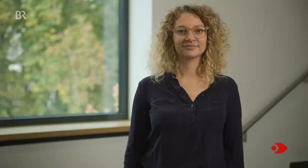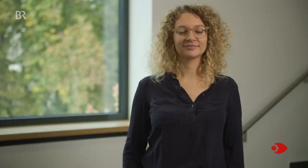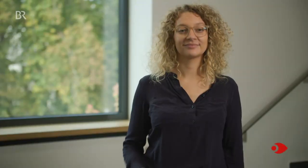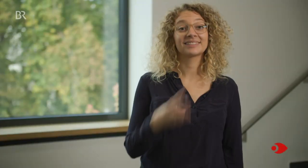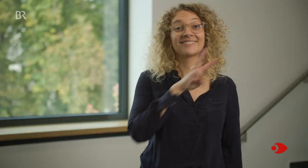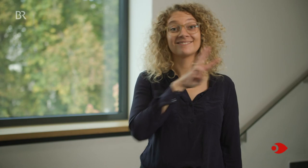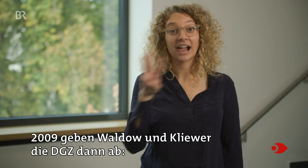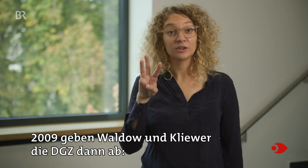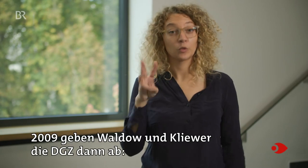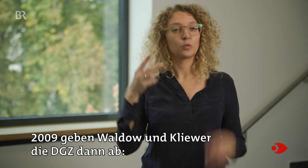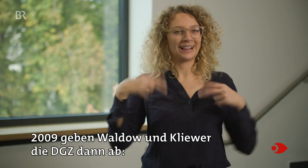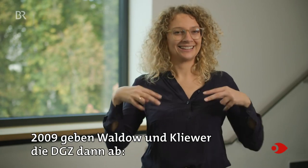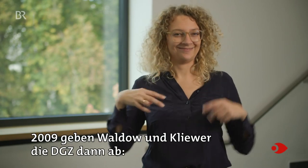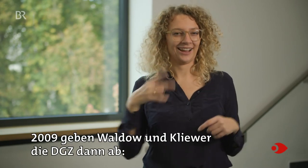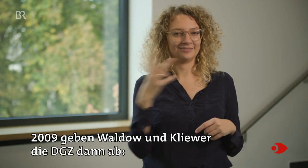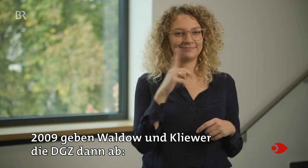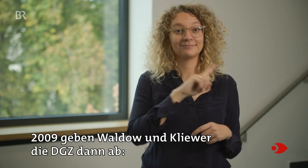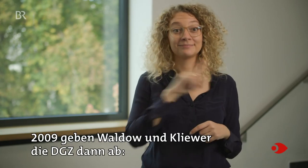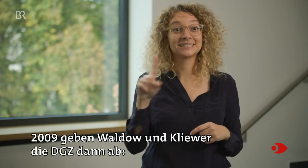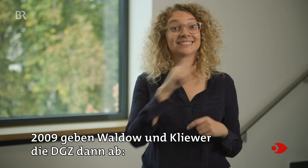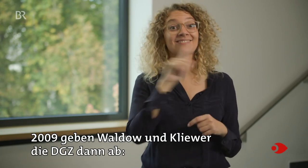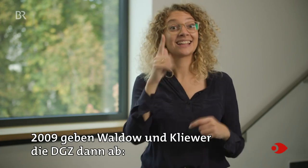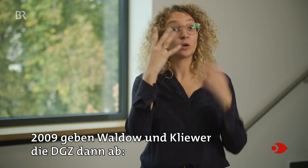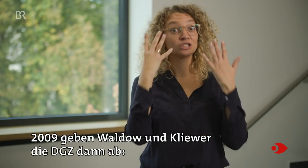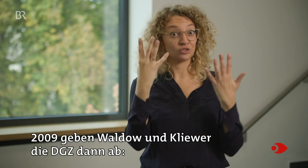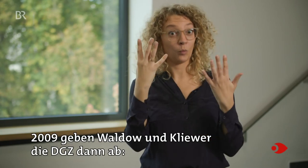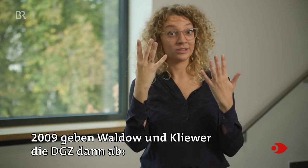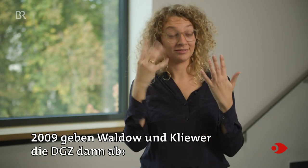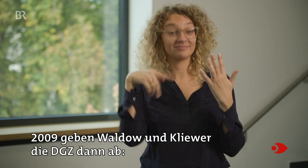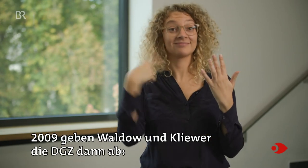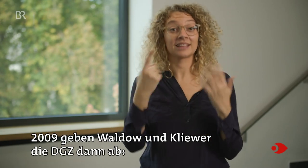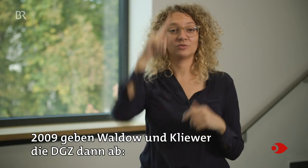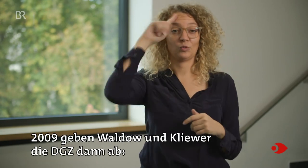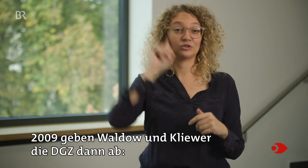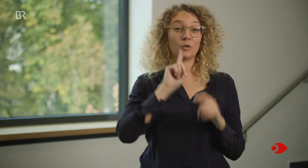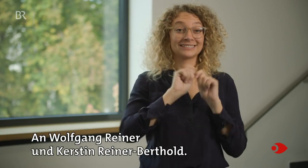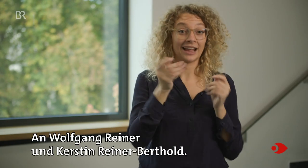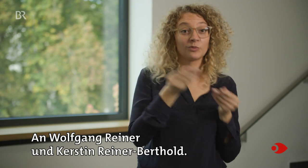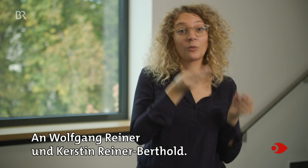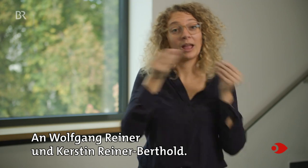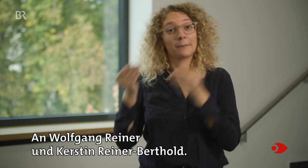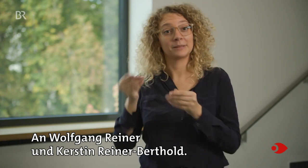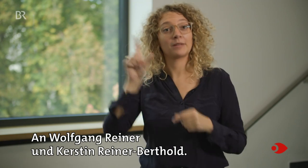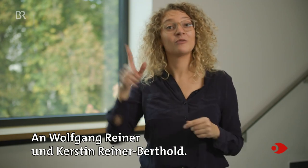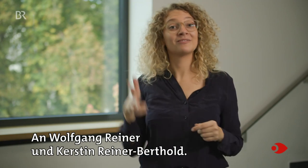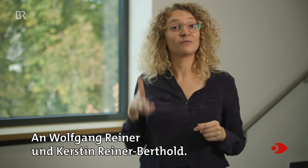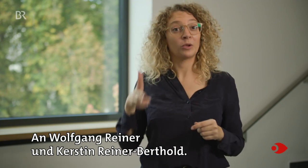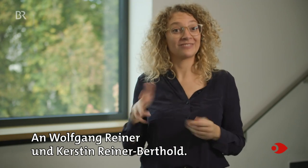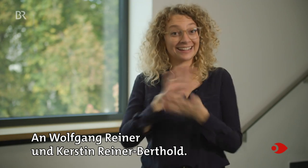2009 geben Wunderschönen Waldo und Kliwer die DGZ dann ab. An Wolfgang Reiner und Kerstin